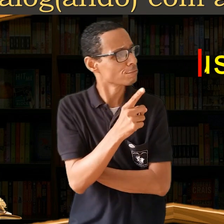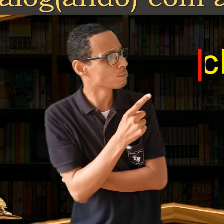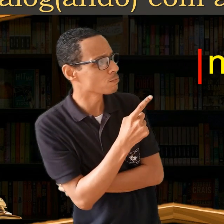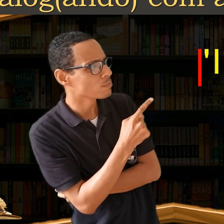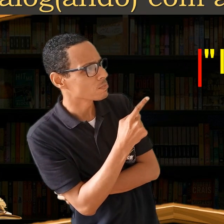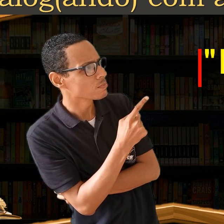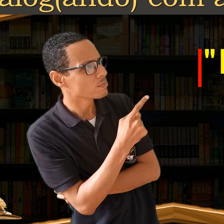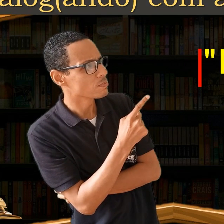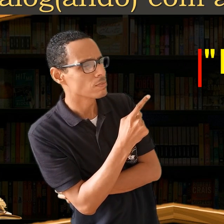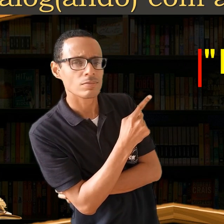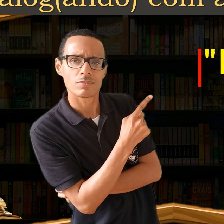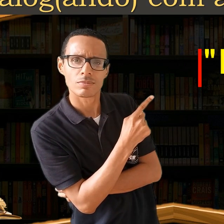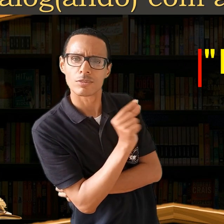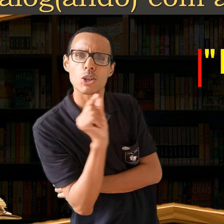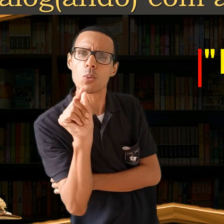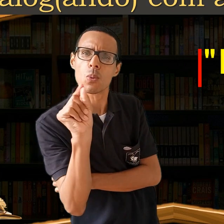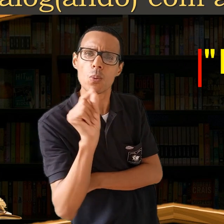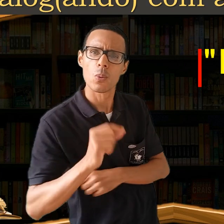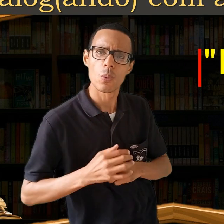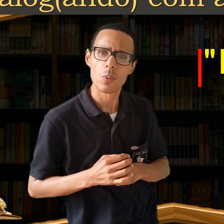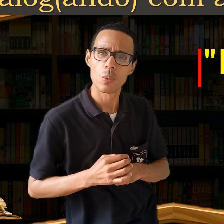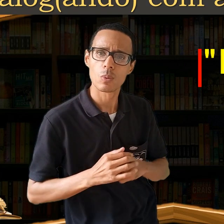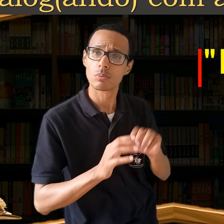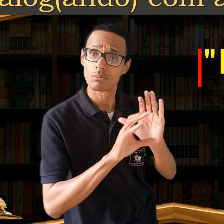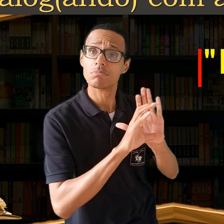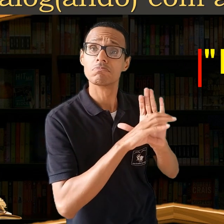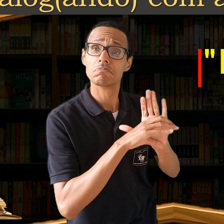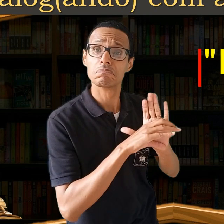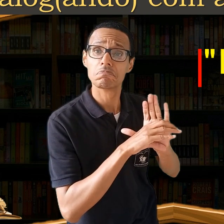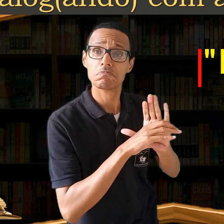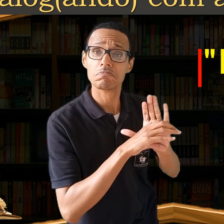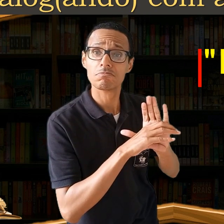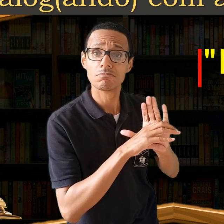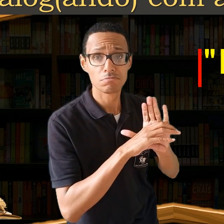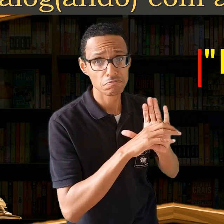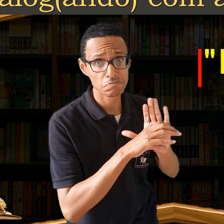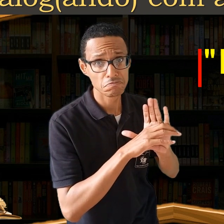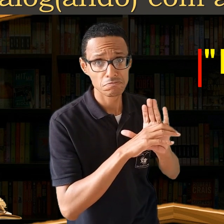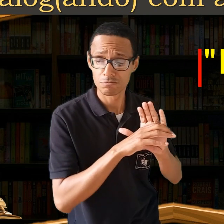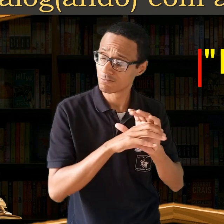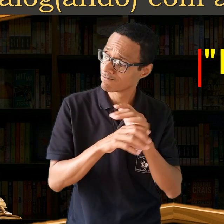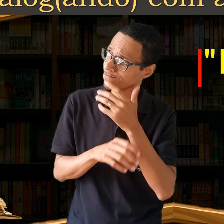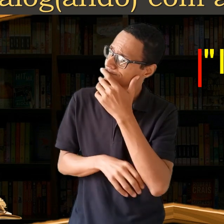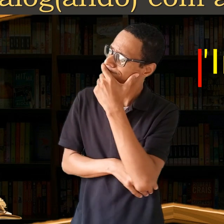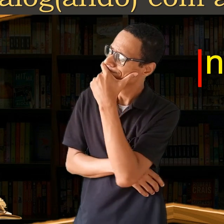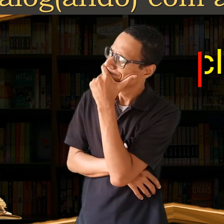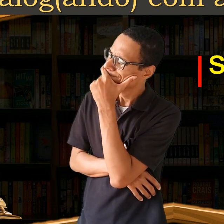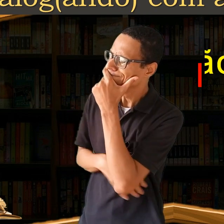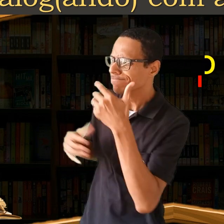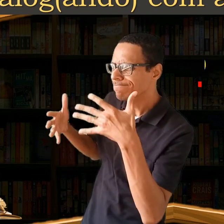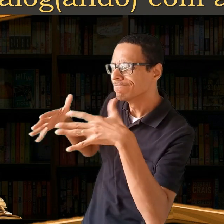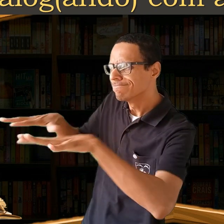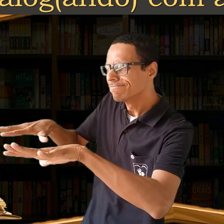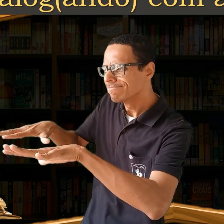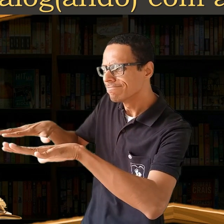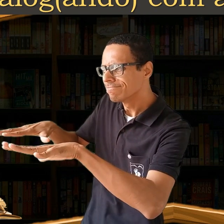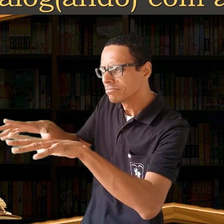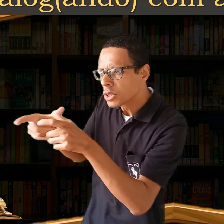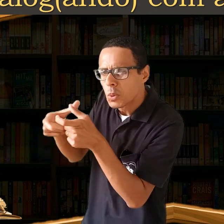uma inclusão menor? Seria uma inclusão reduzida ou uma